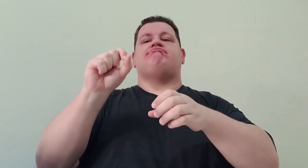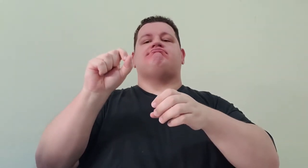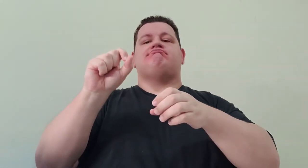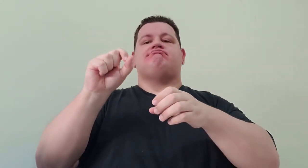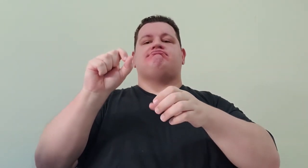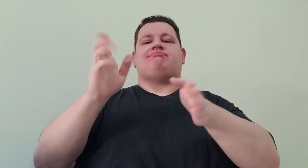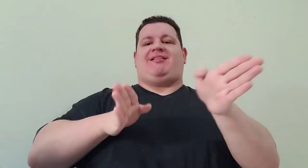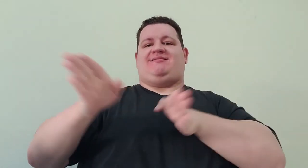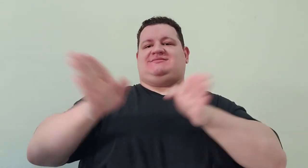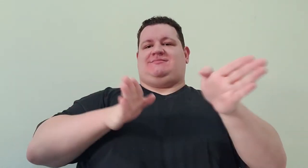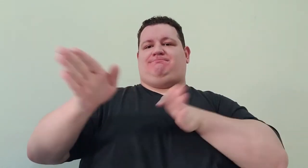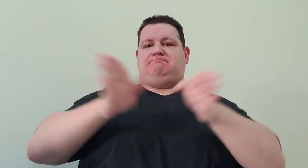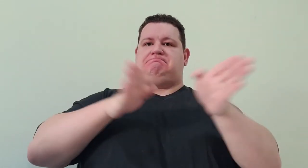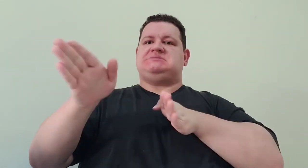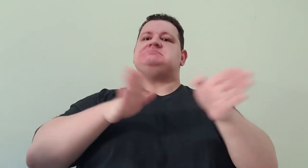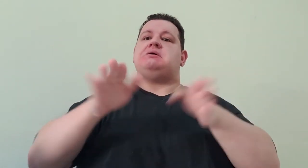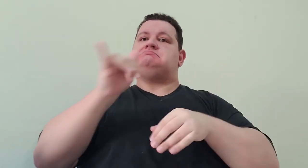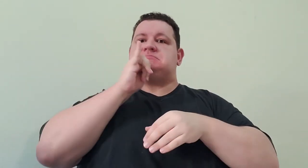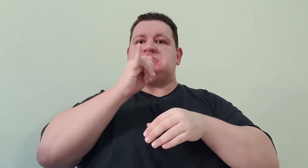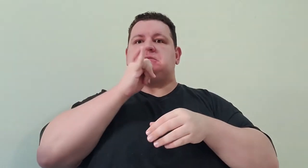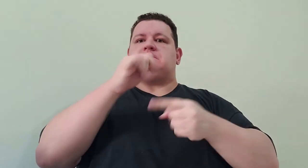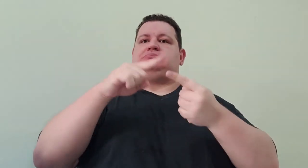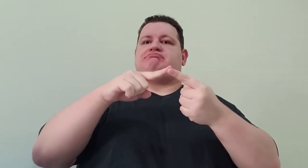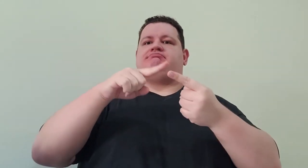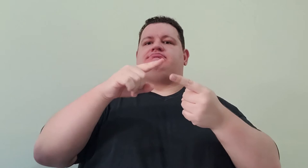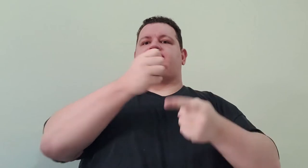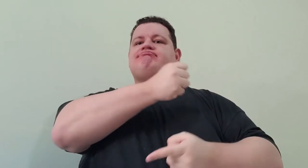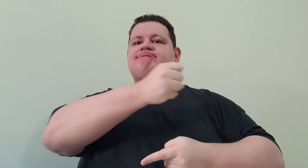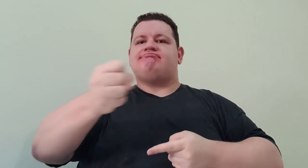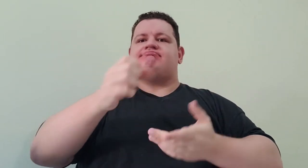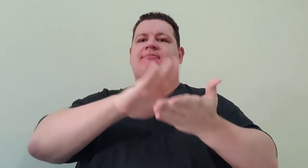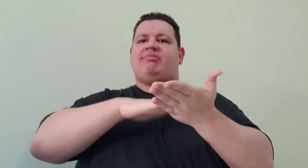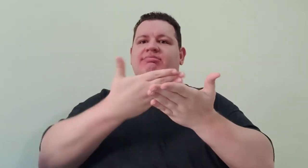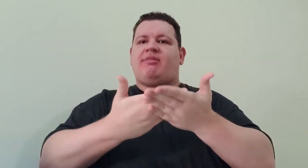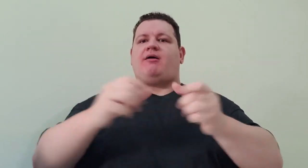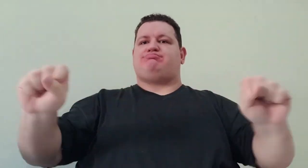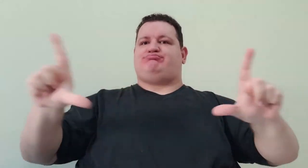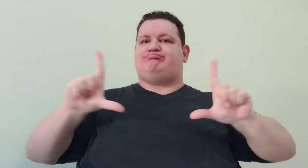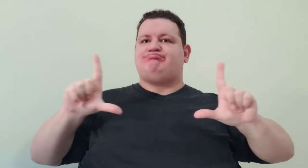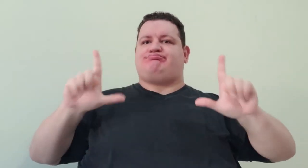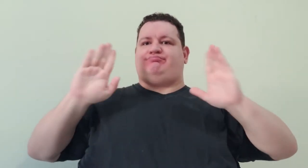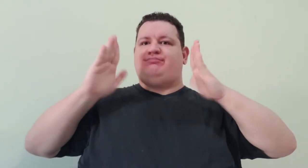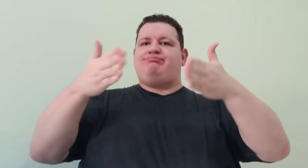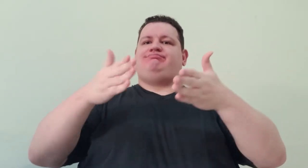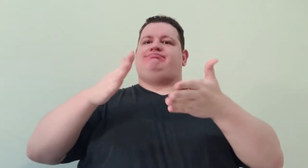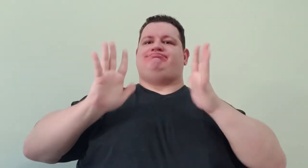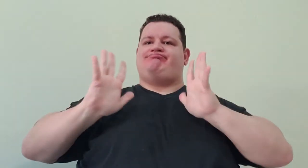intérprete de libras na leitura labial e tantas outras coisas